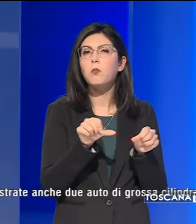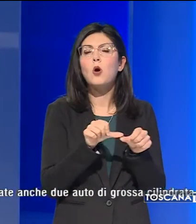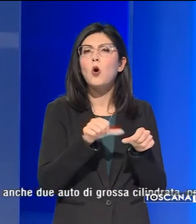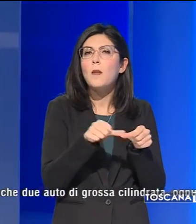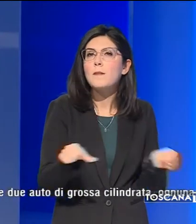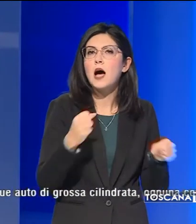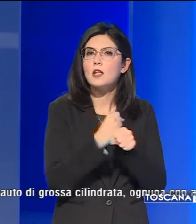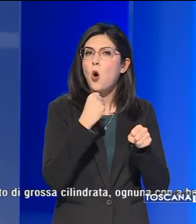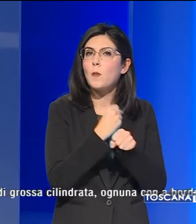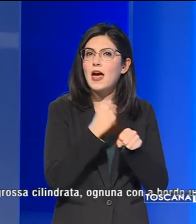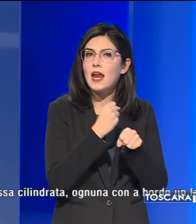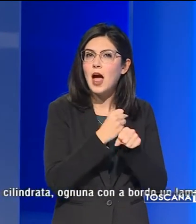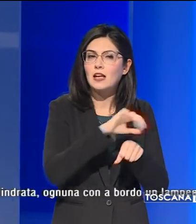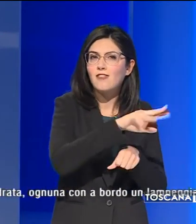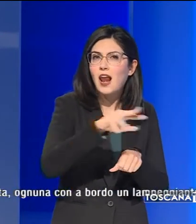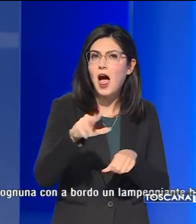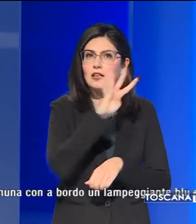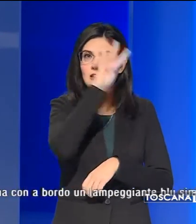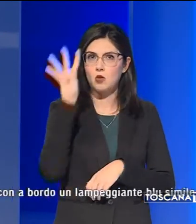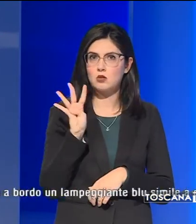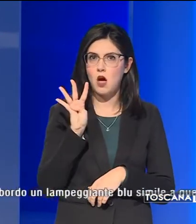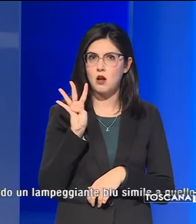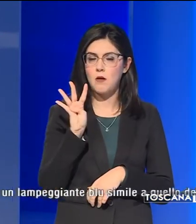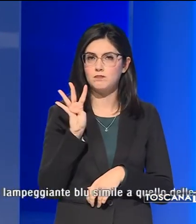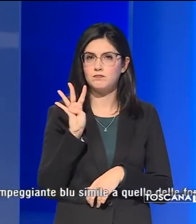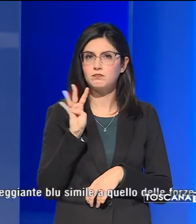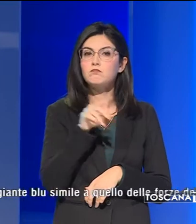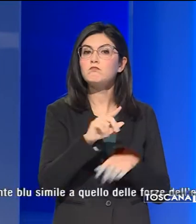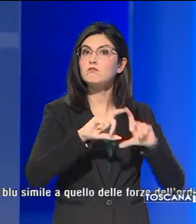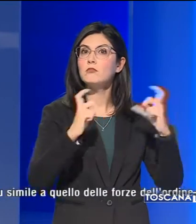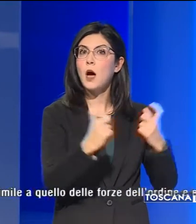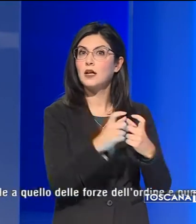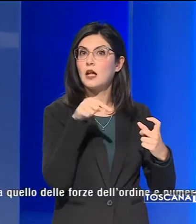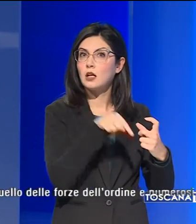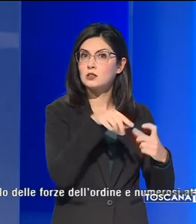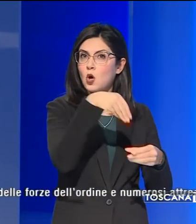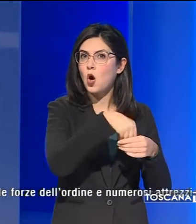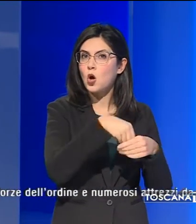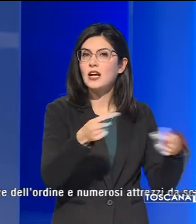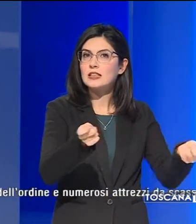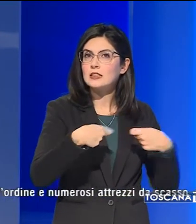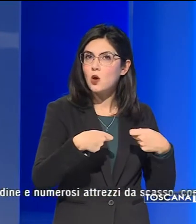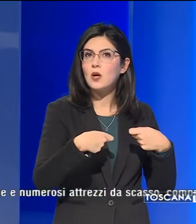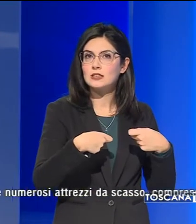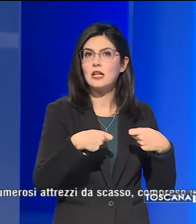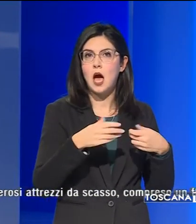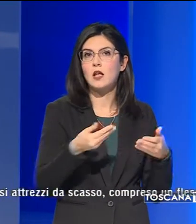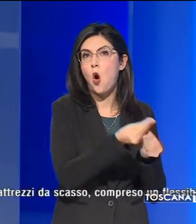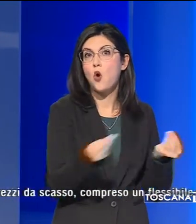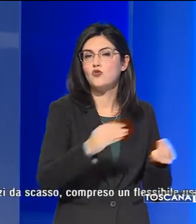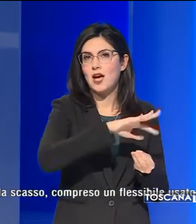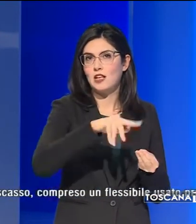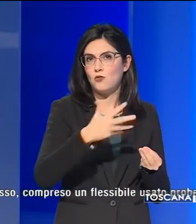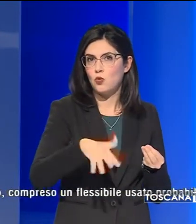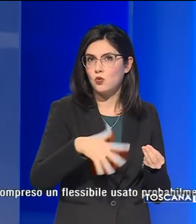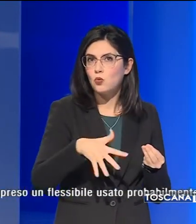per i colpi in Toscana. Nell'abitazione è stata sequestrata refurtiva di furti messi a